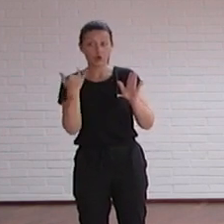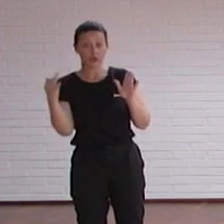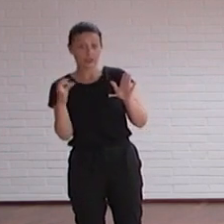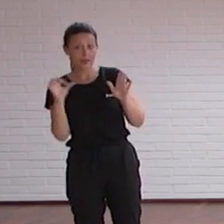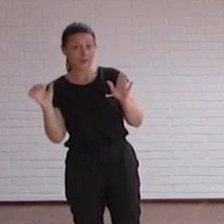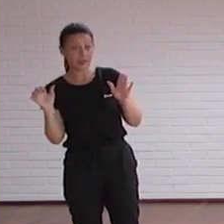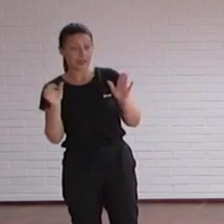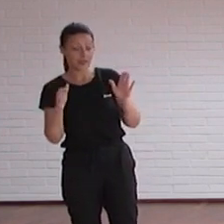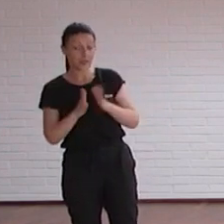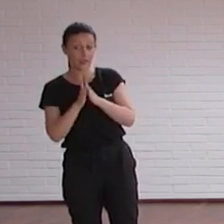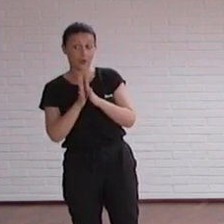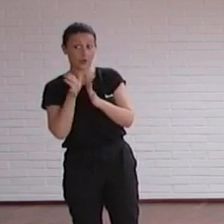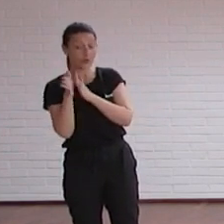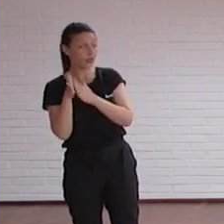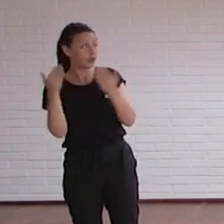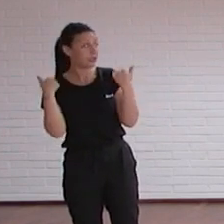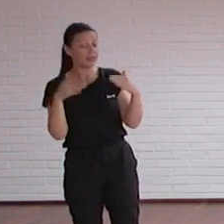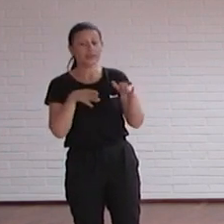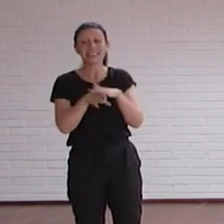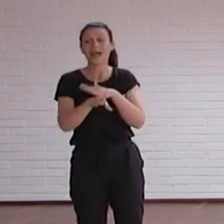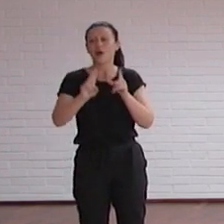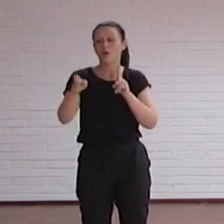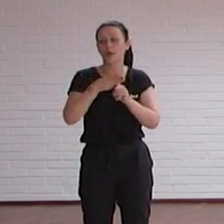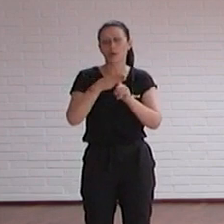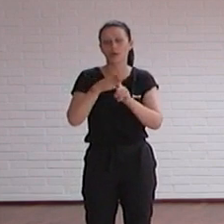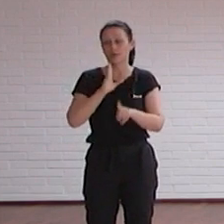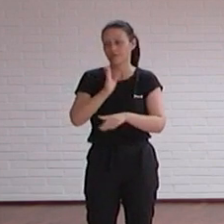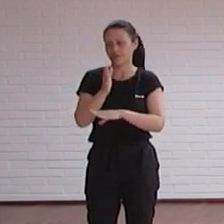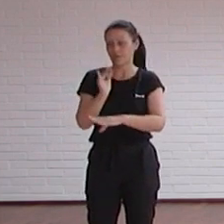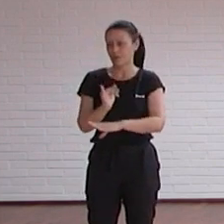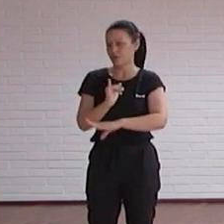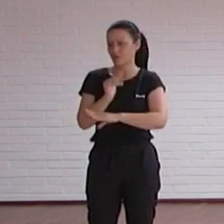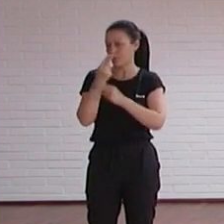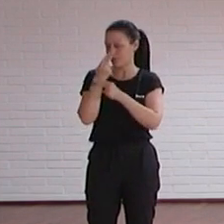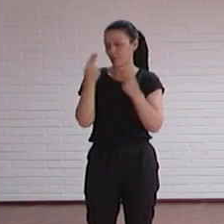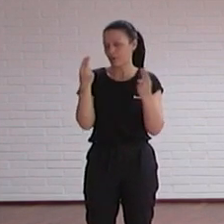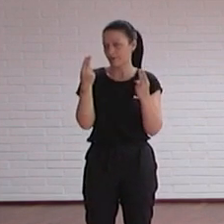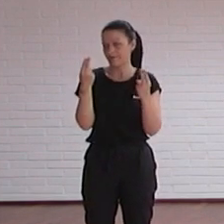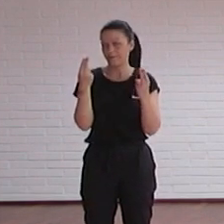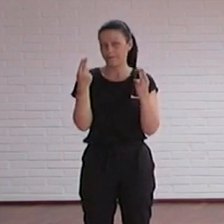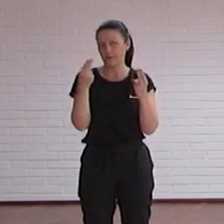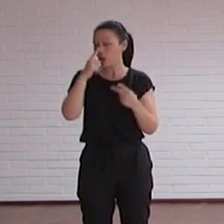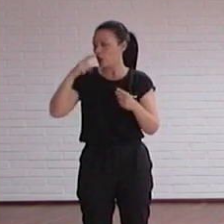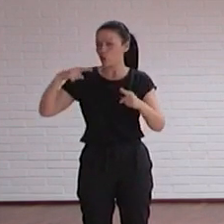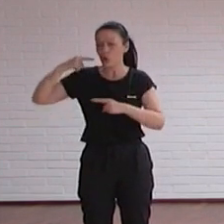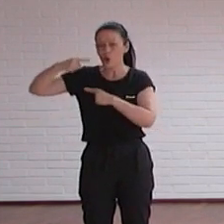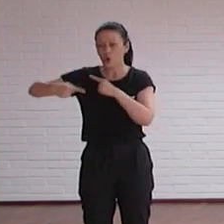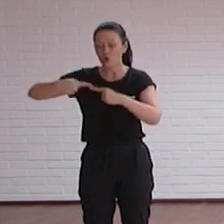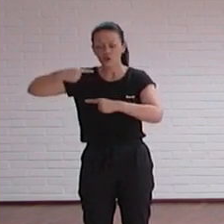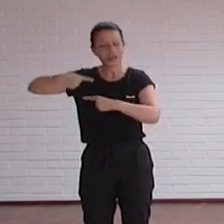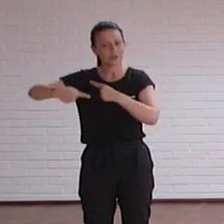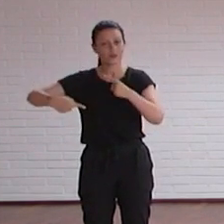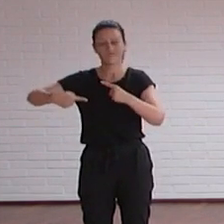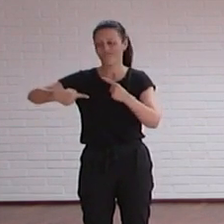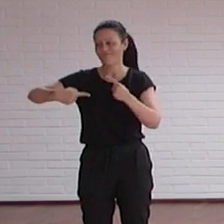la accesibilidad web nos afecta como institución pública que somos y todos los años se revisa